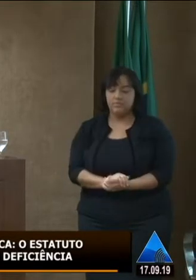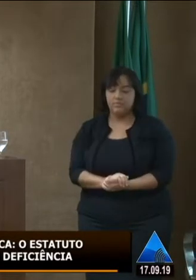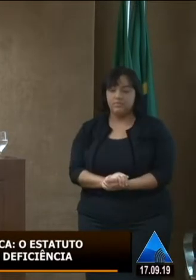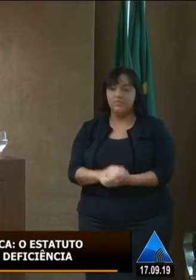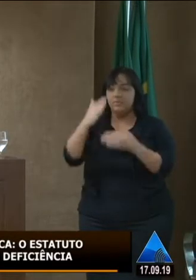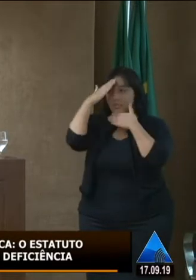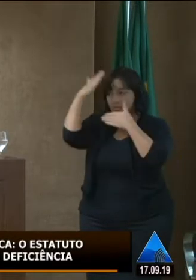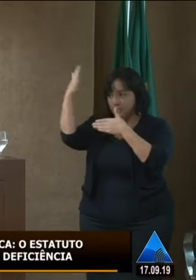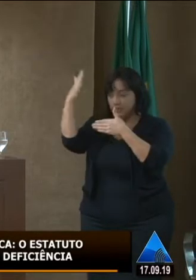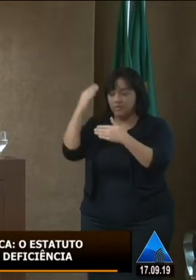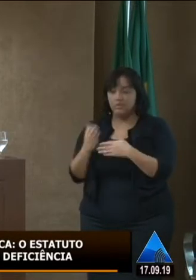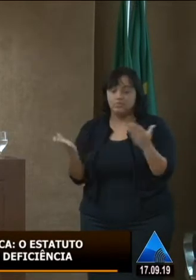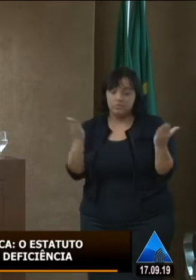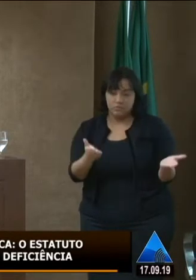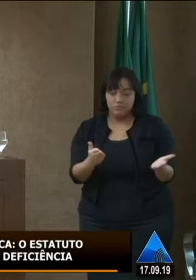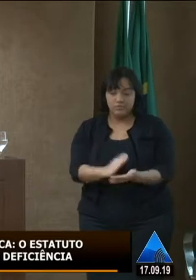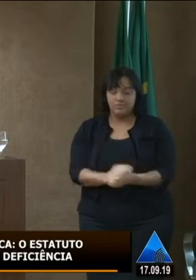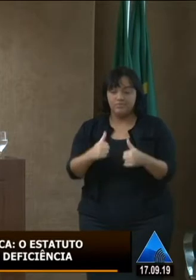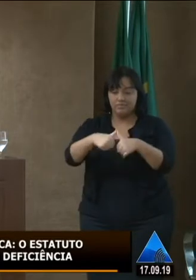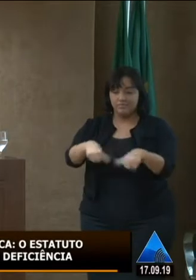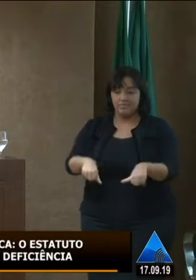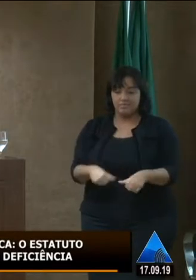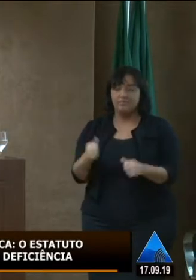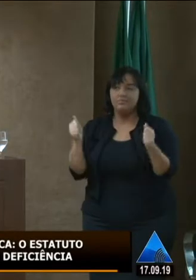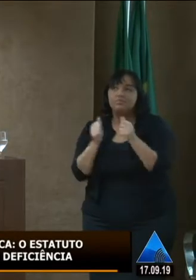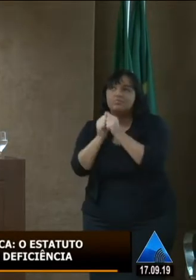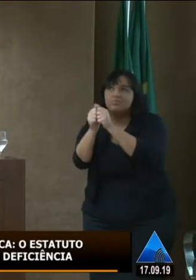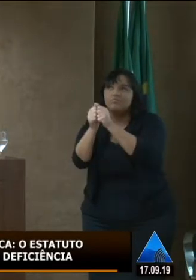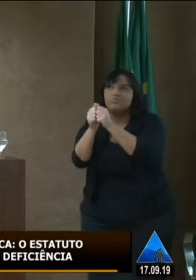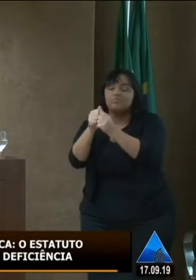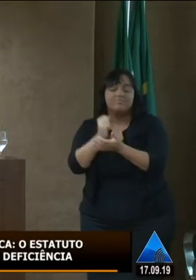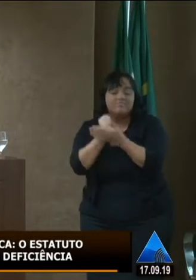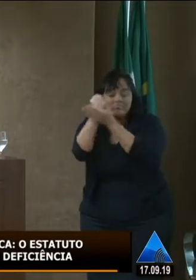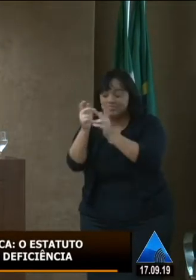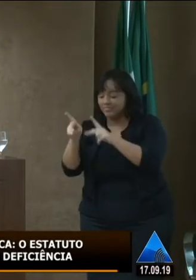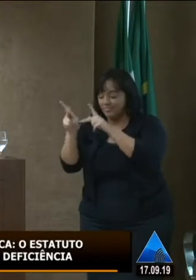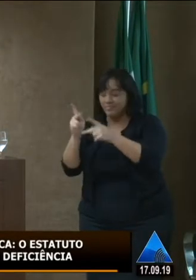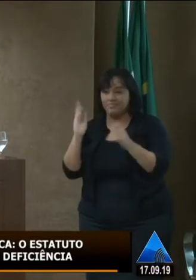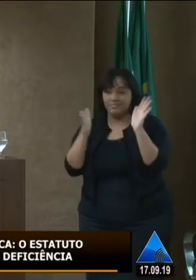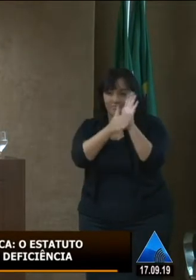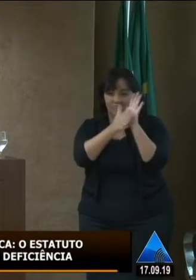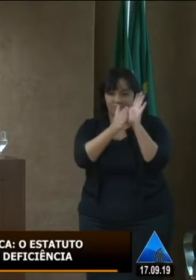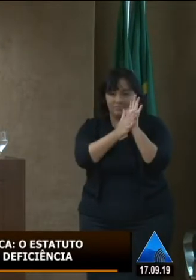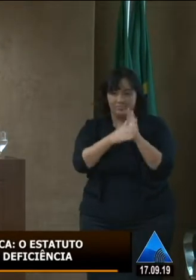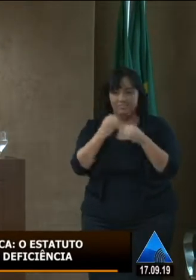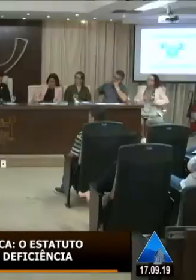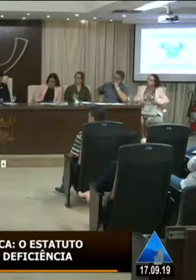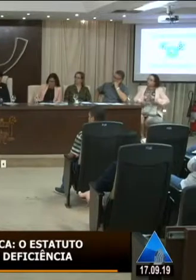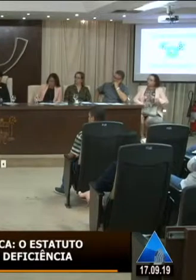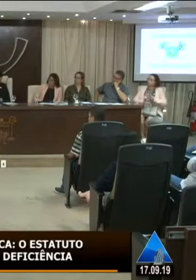agradecemos o convite e estamos juntos para colaborar na proposta. Obrigada e boa tarde.